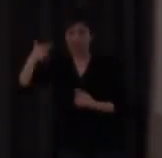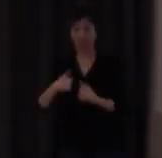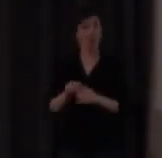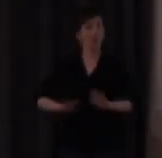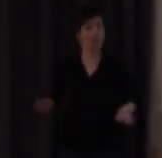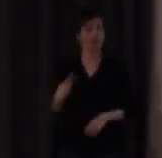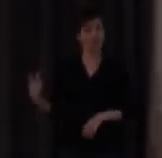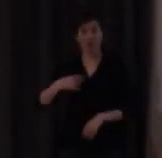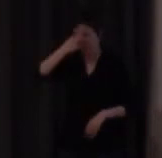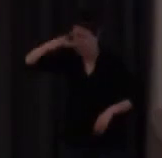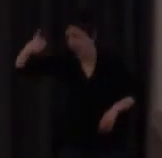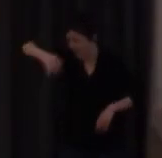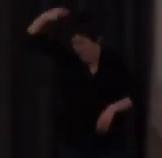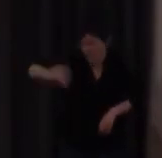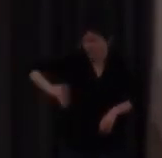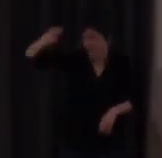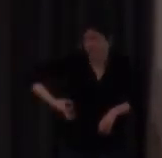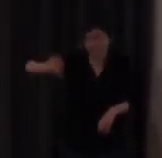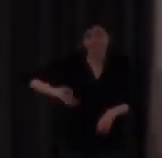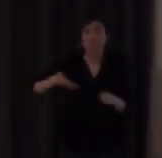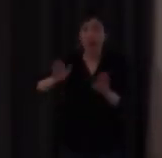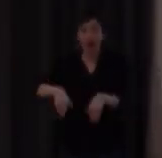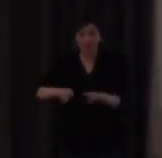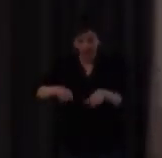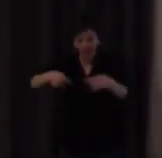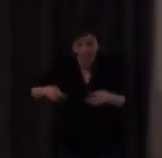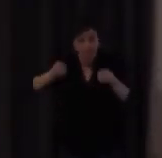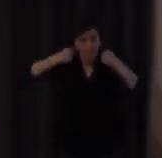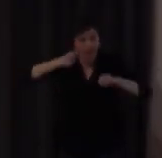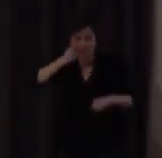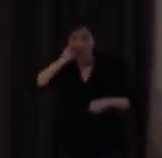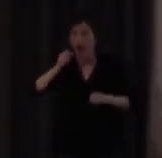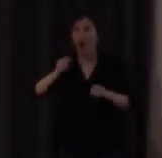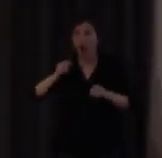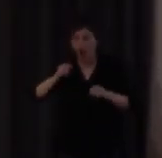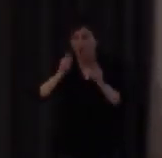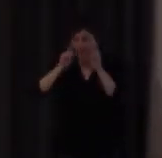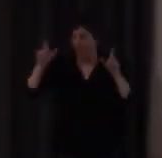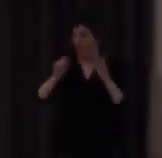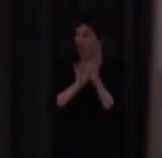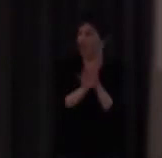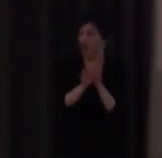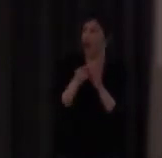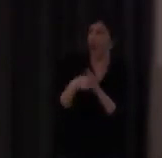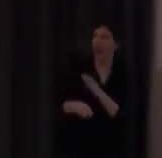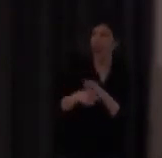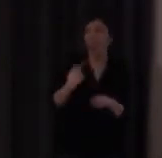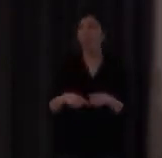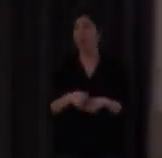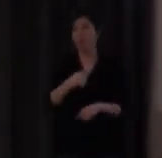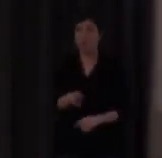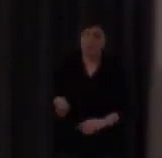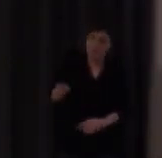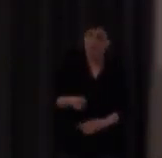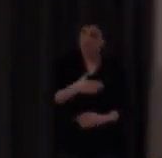y yo pero ya que lo hemos podido poner en práctica y ver ese despertar fonológico pues por eso seguimos empeñados en su enseñanza bien